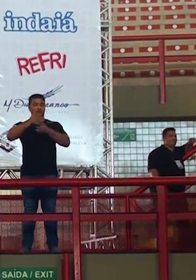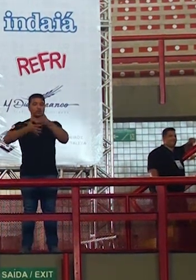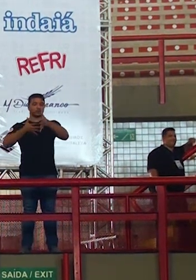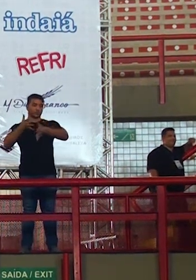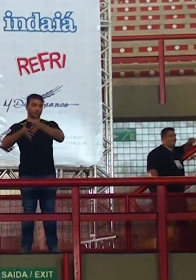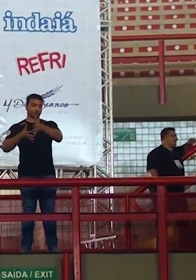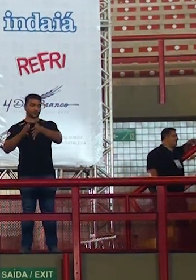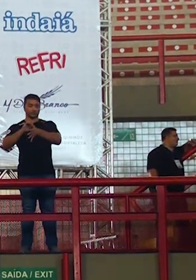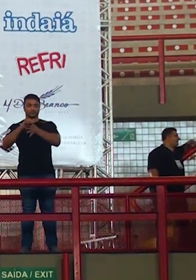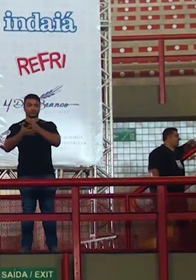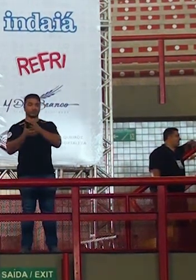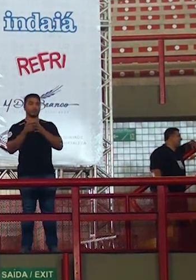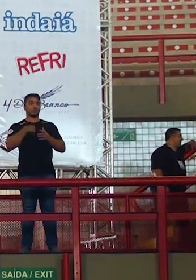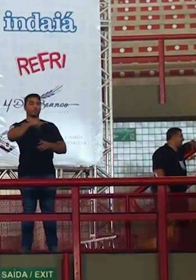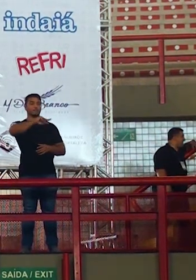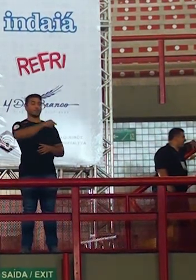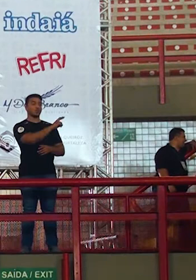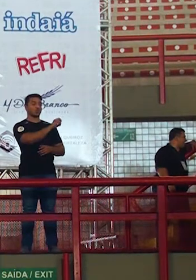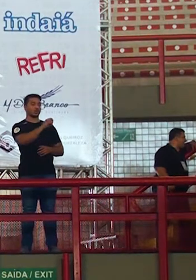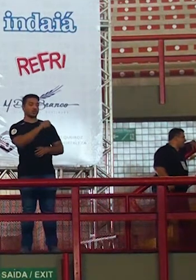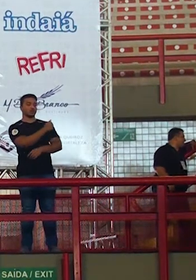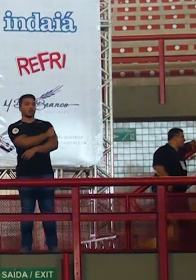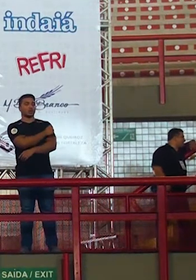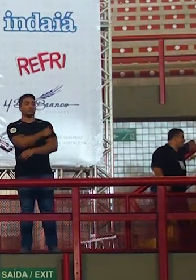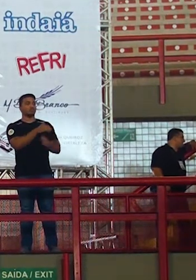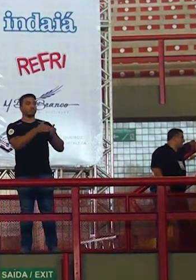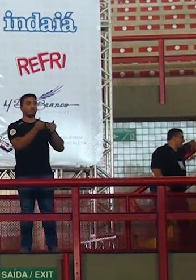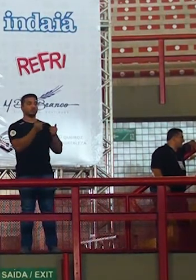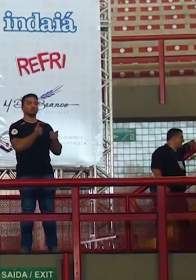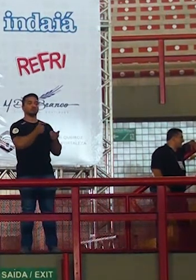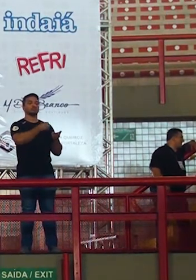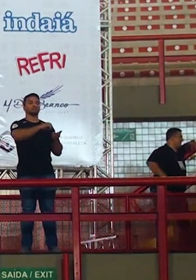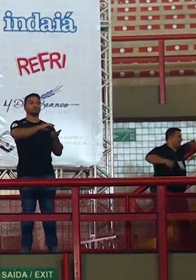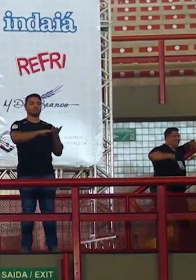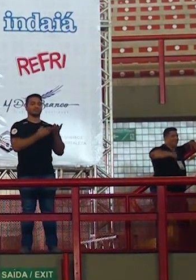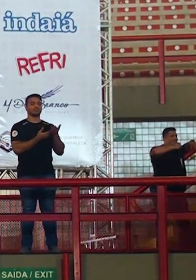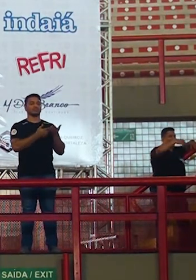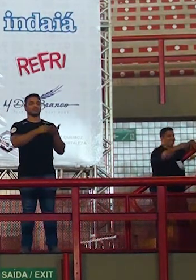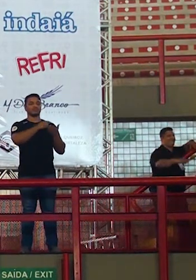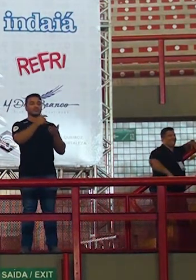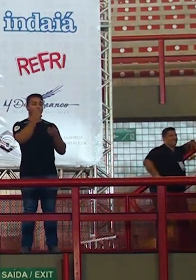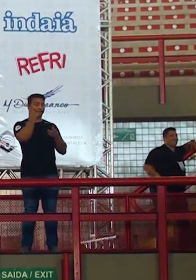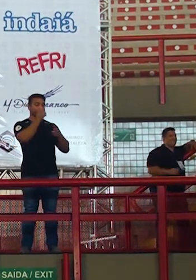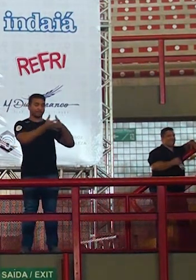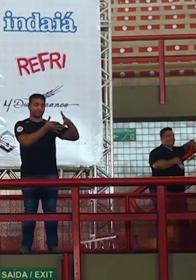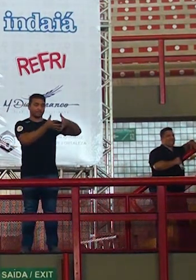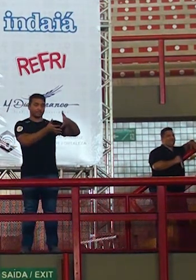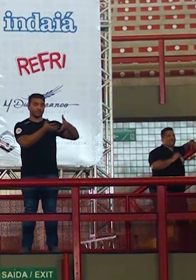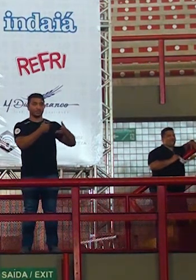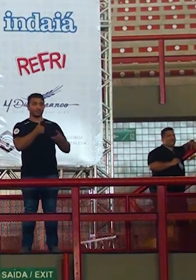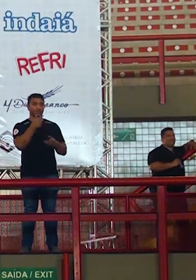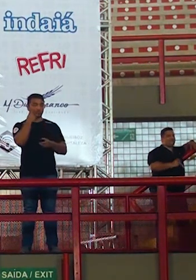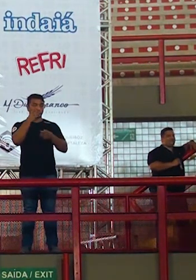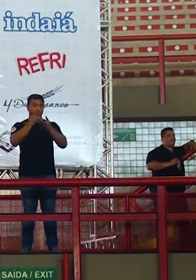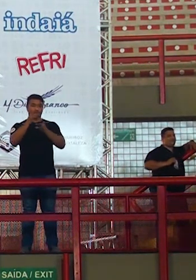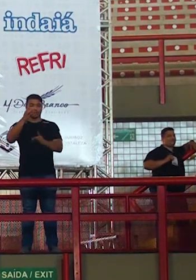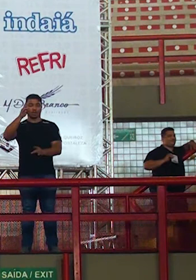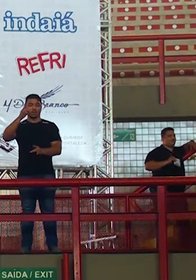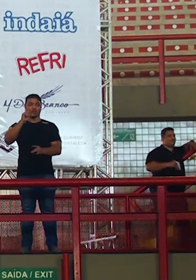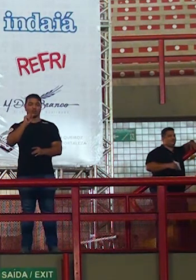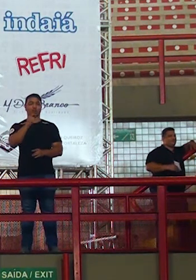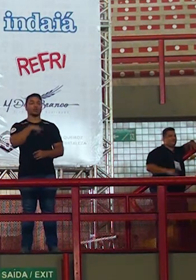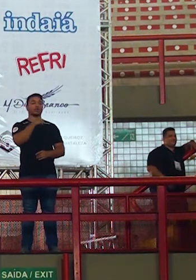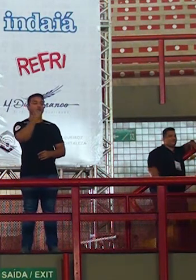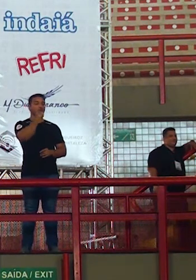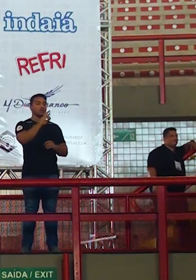sinais mais de mil e quinhentos alunos solicitaram esse recurso no ato da inscrição quem vai dar mais detalhes pra gente